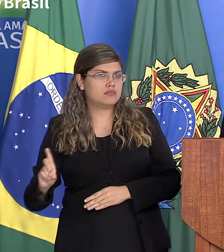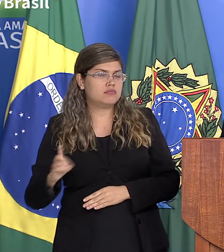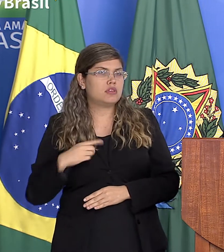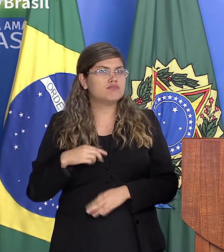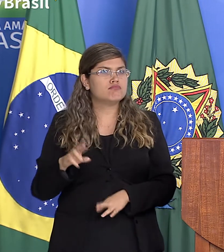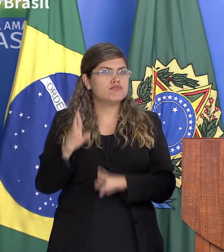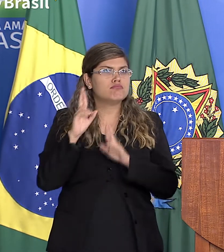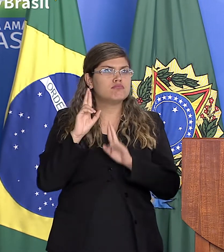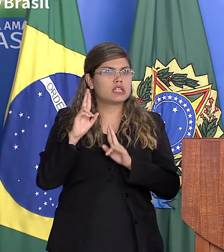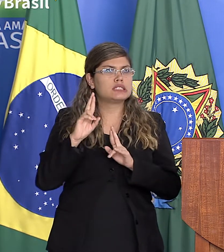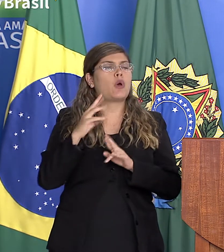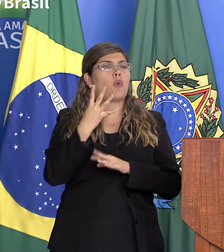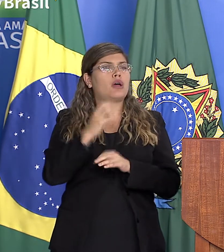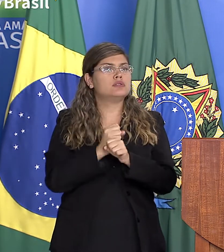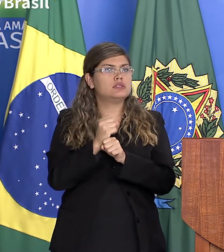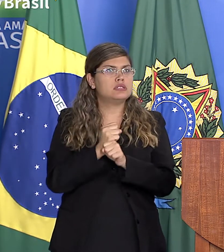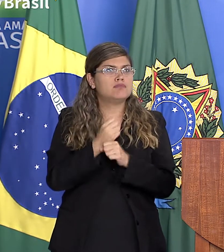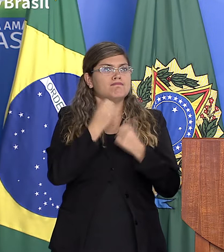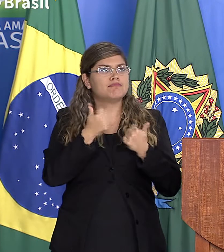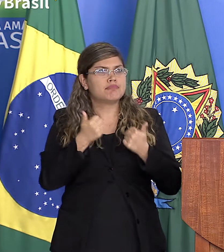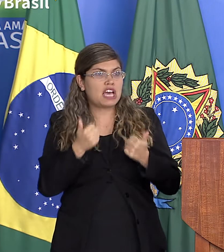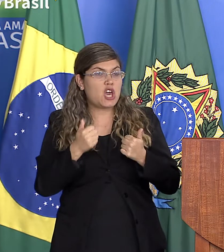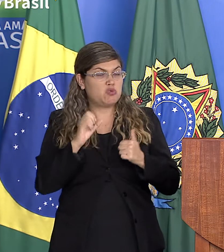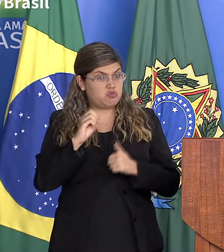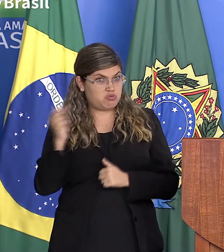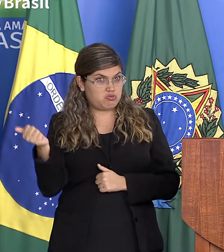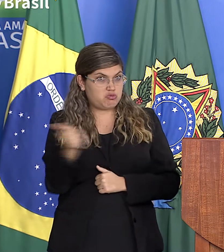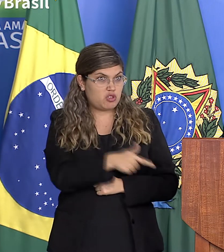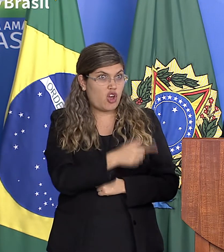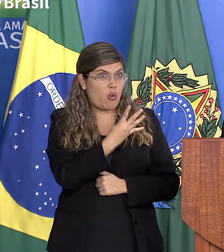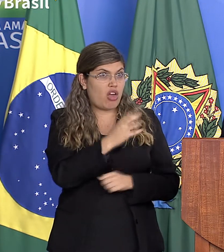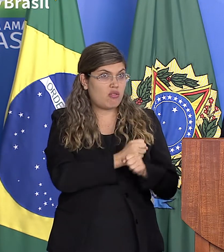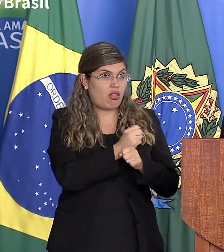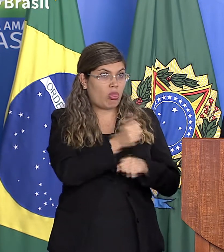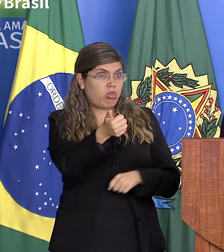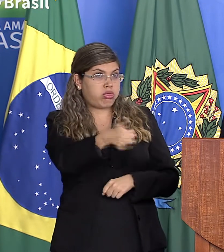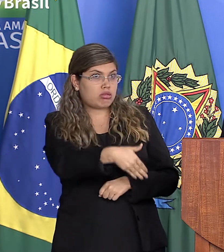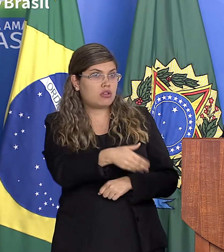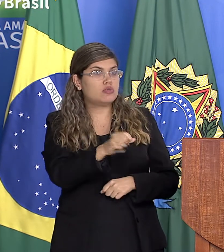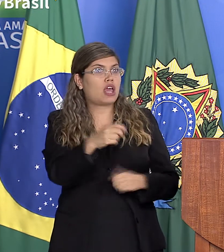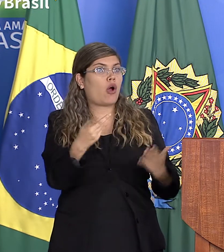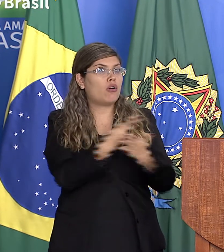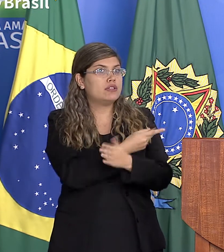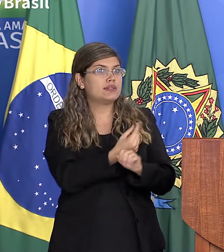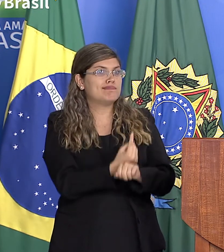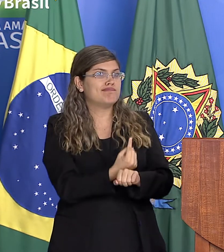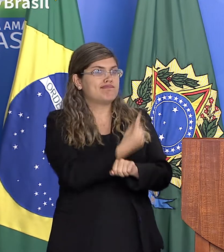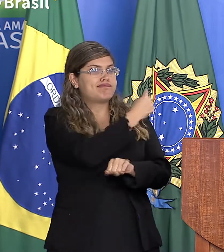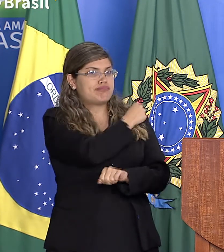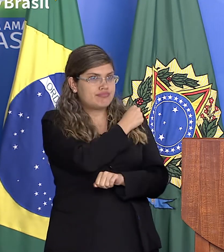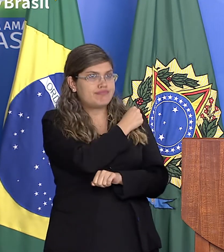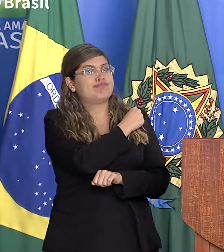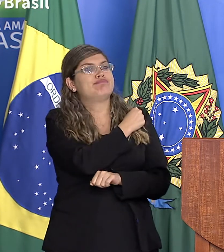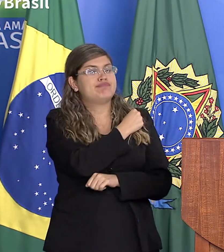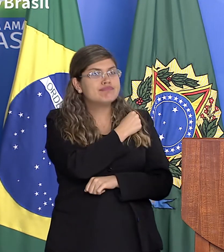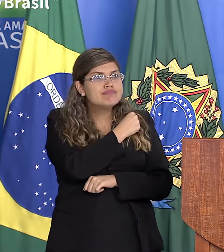feito de quatro anos porcos como tiveram aqueles que me antecederam nessa